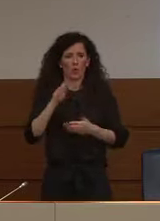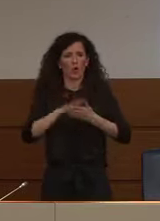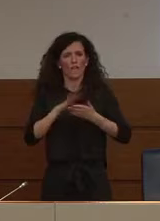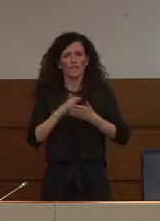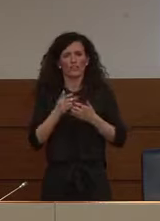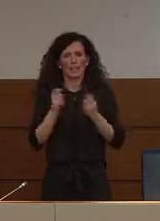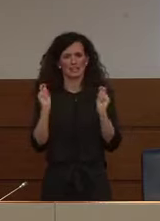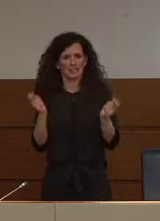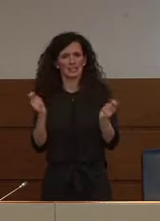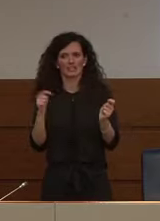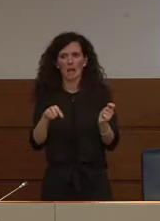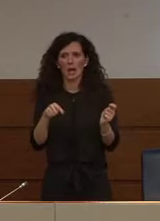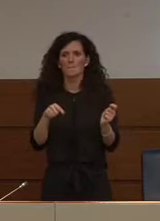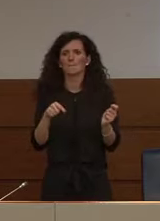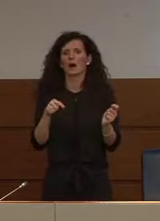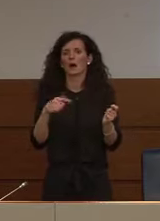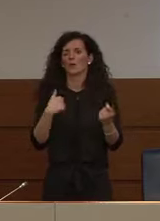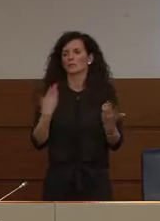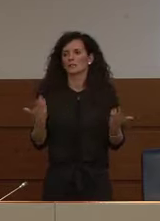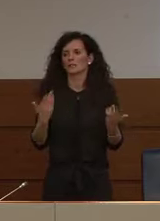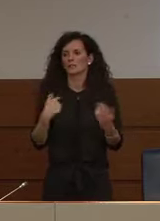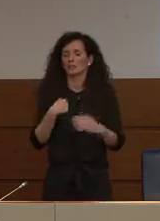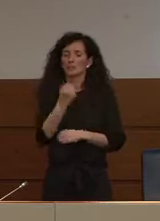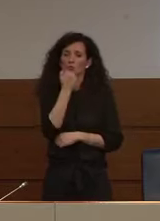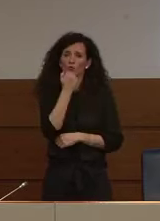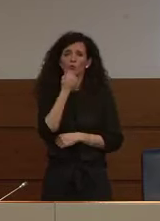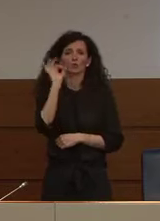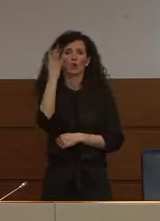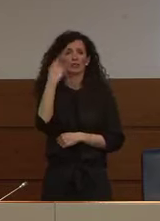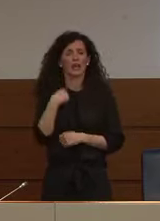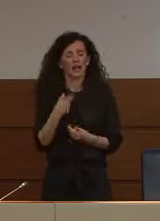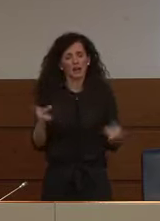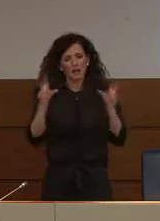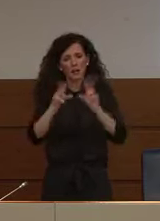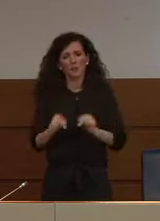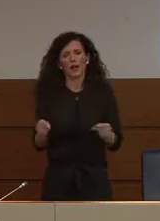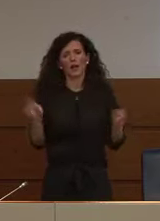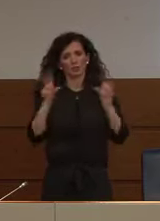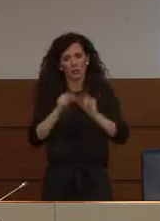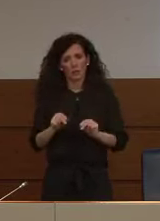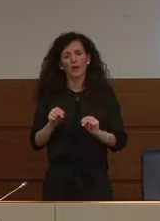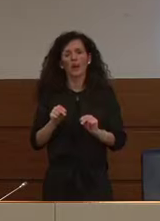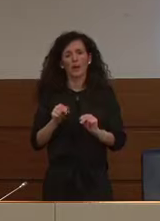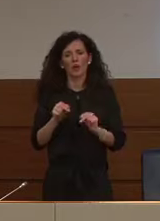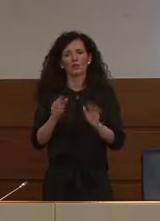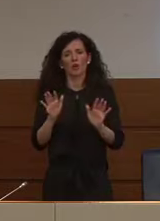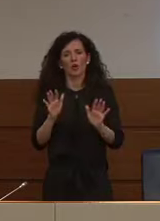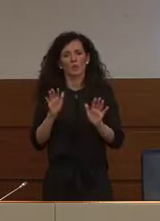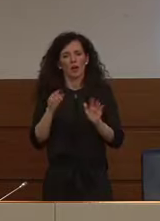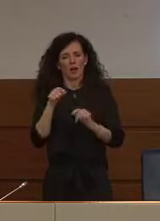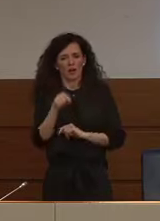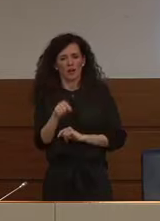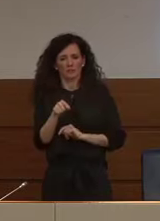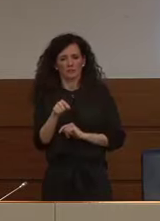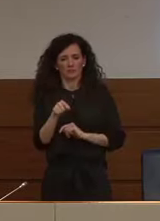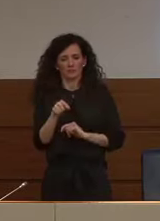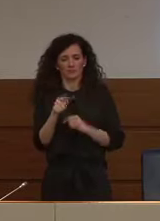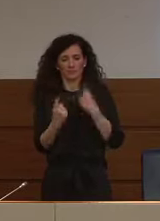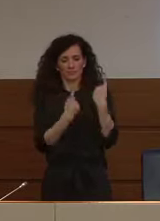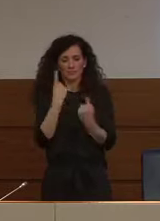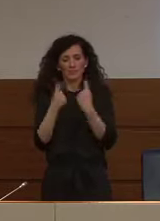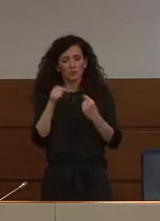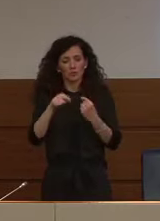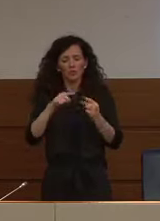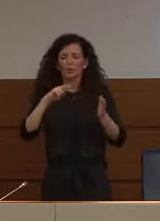stampe quindi mi scuso per essere forse ripetitivo ma questo è un problema